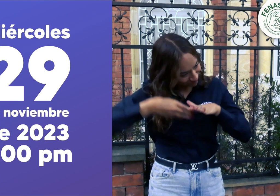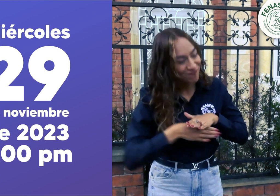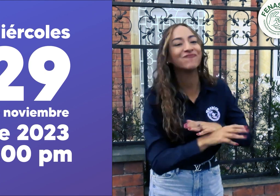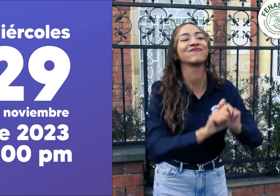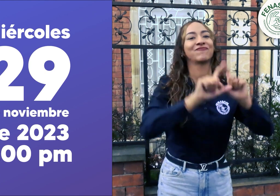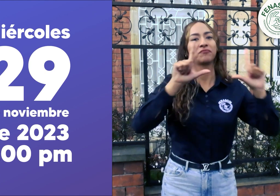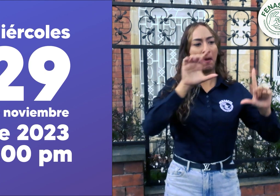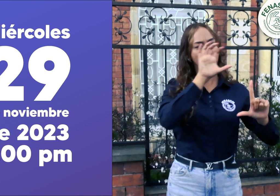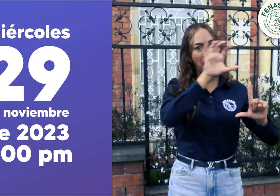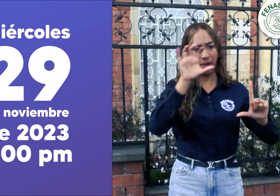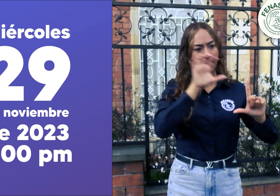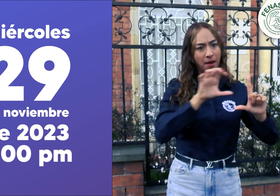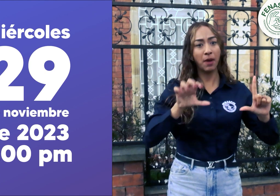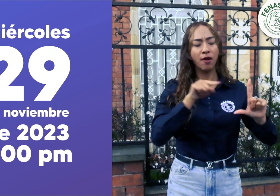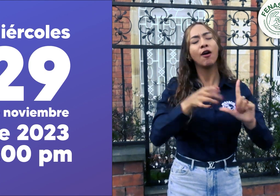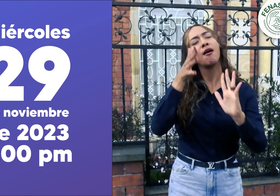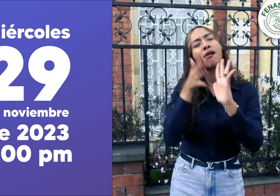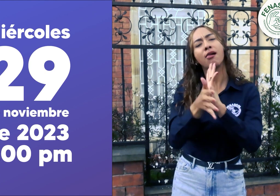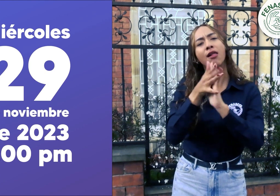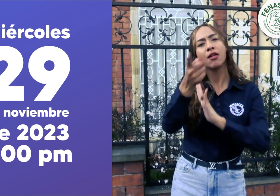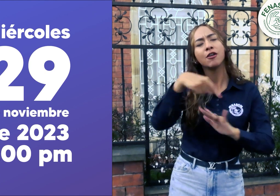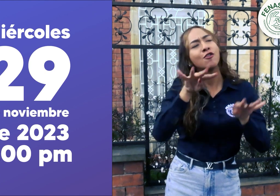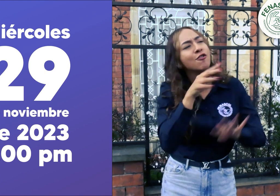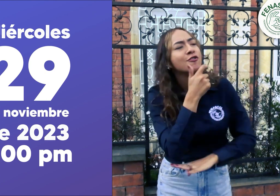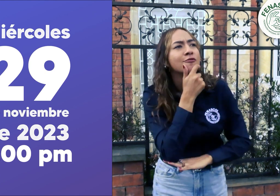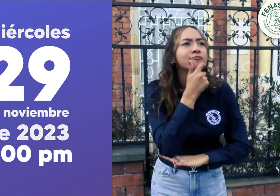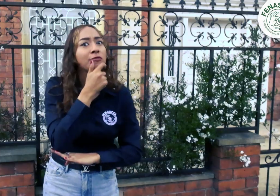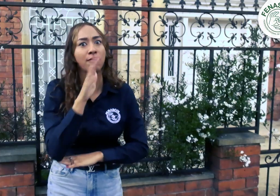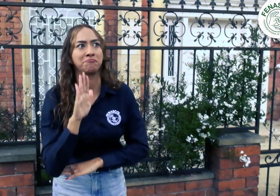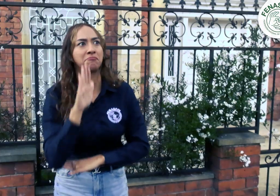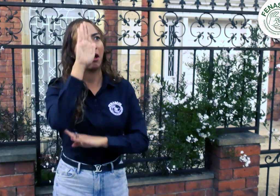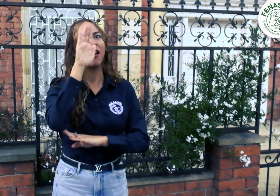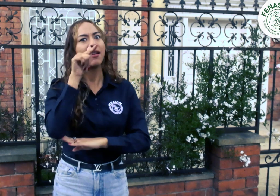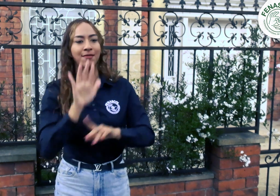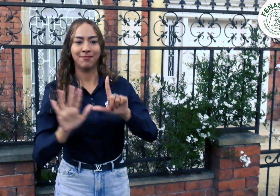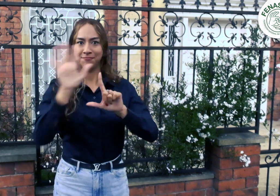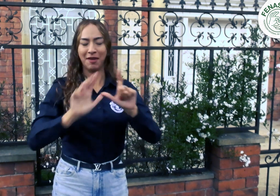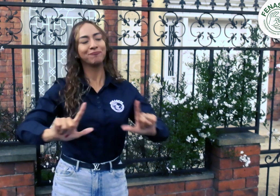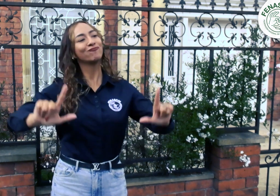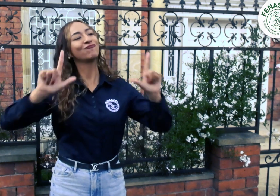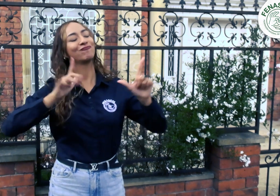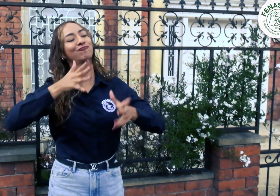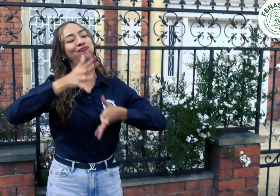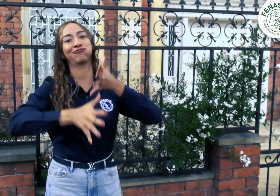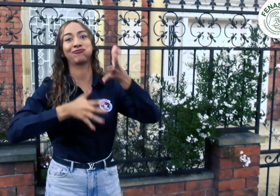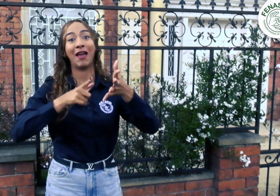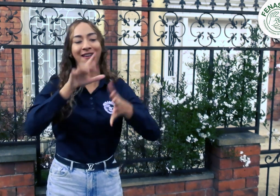Quienes se registren accederán a través de un enlace a una sala de Zoom. En donde además de estar como